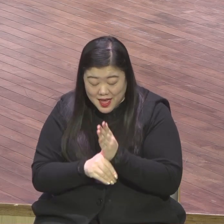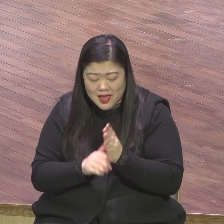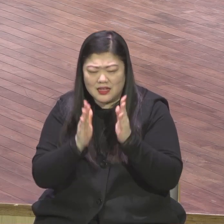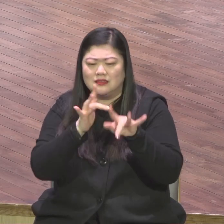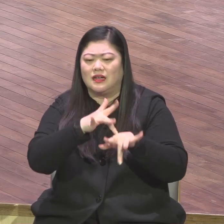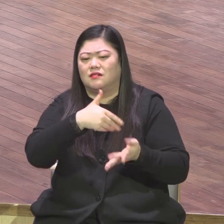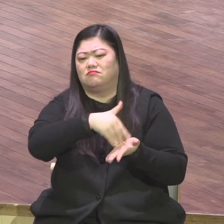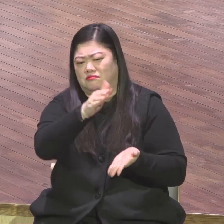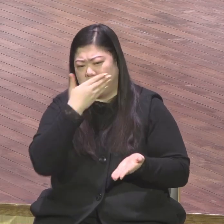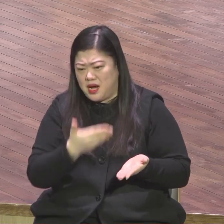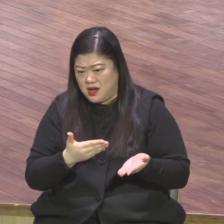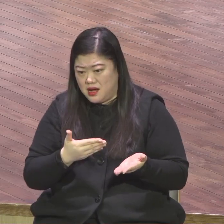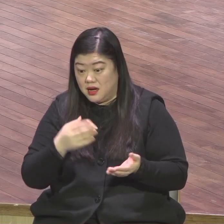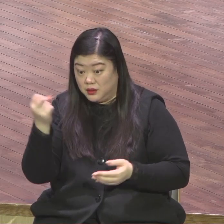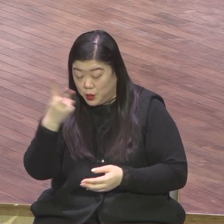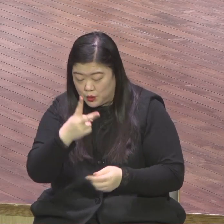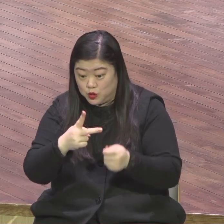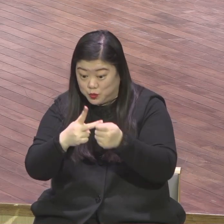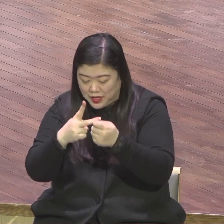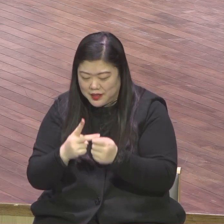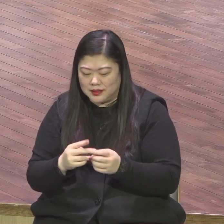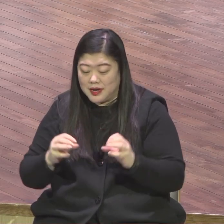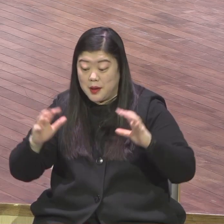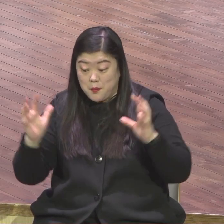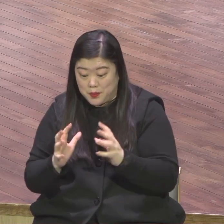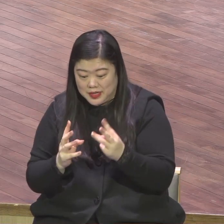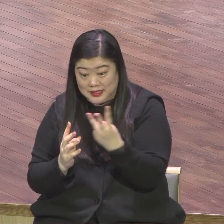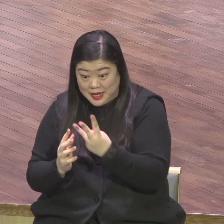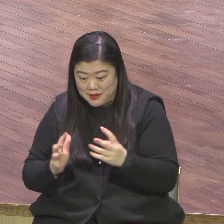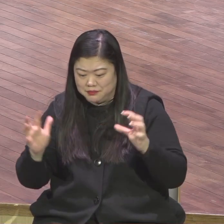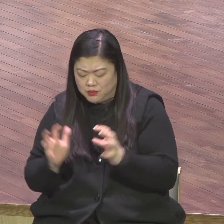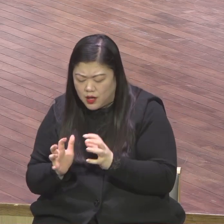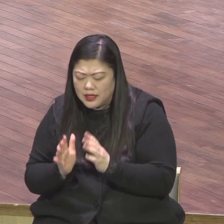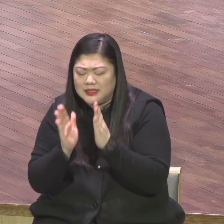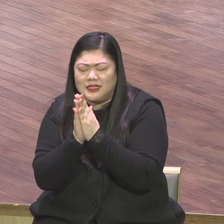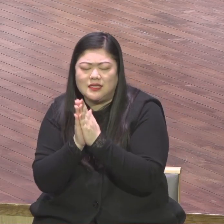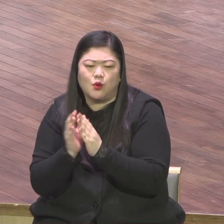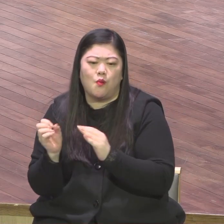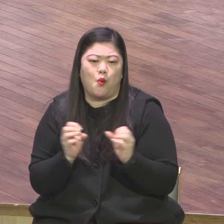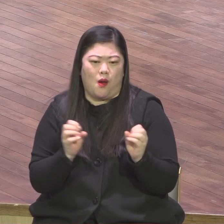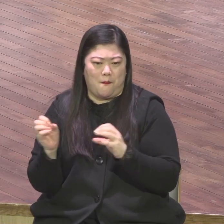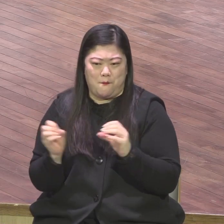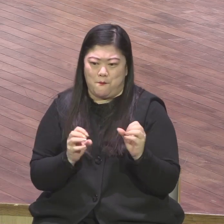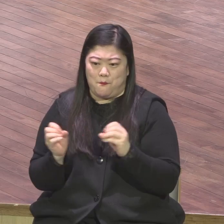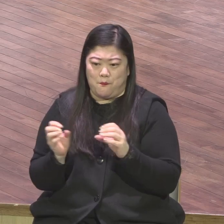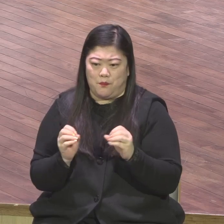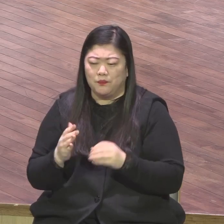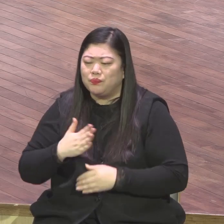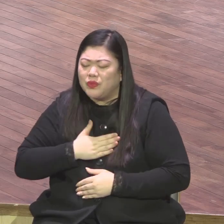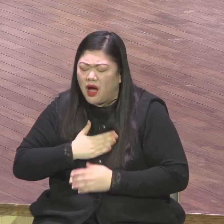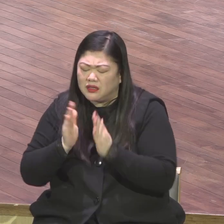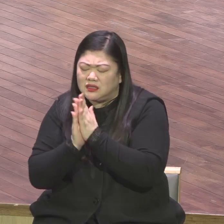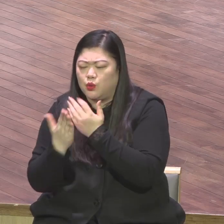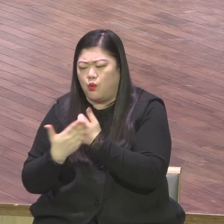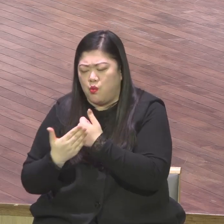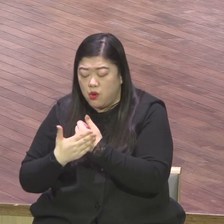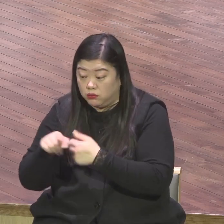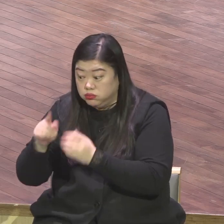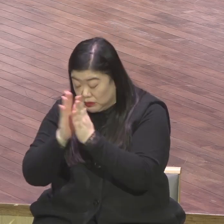응답받은 것 내가 기도하고 기도 제목 서로 나누면서 서로 기도 서로 기도하는 기도포럼 그 다음에 내가 현장에서